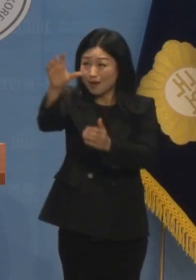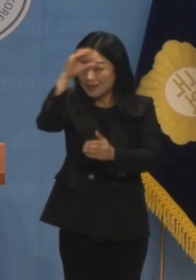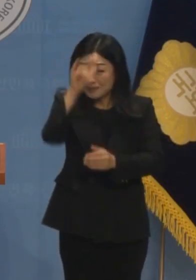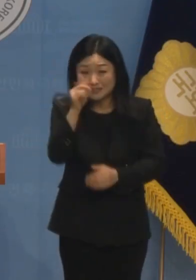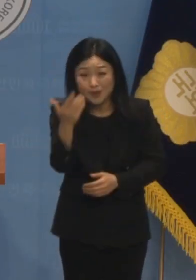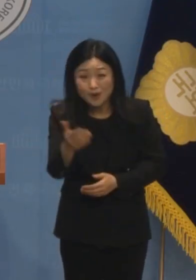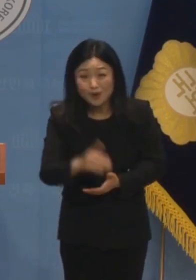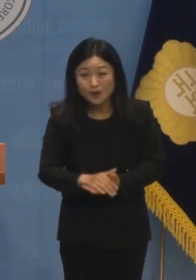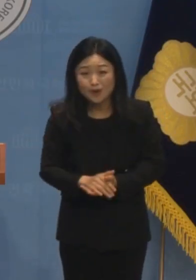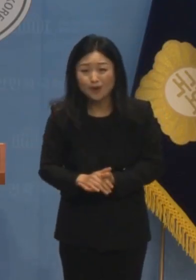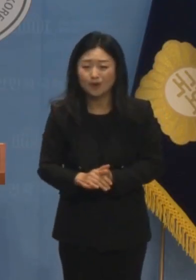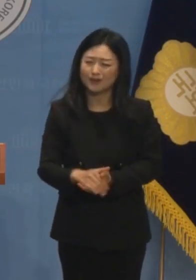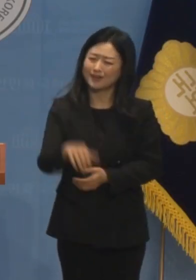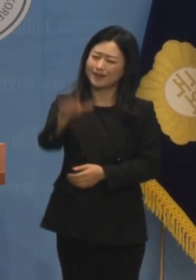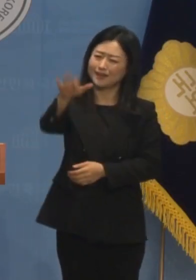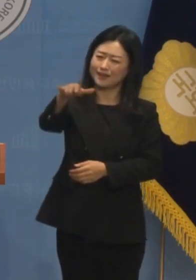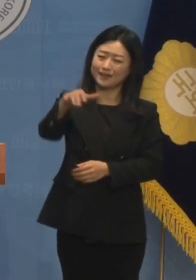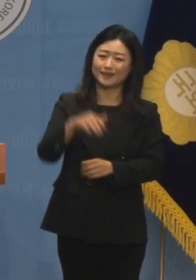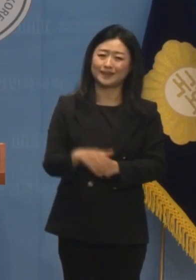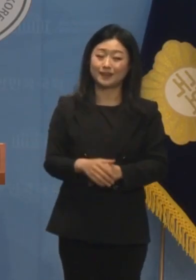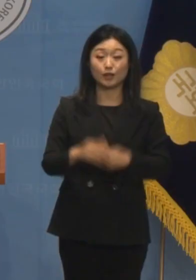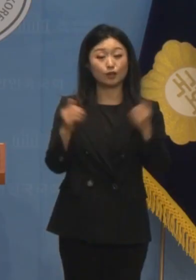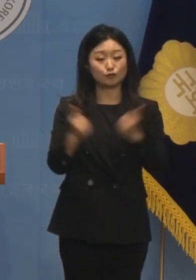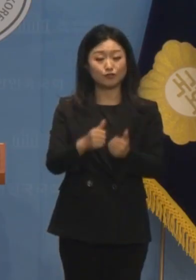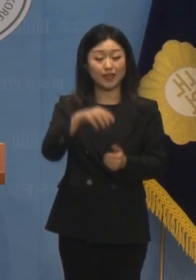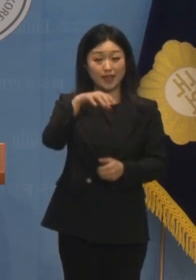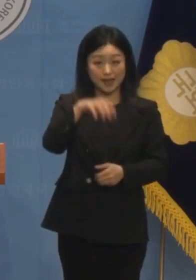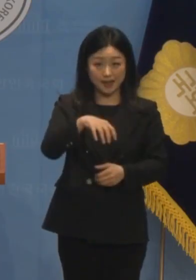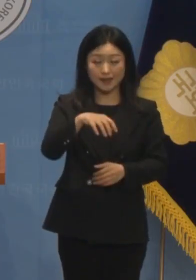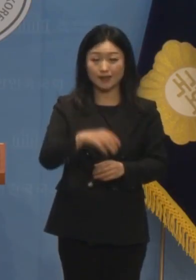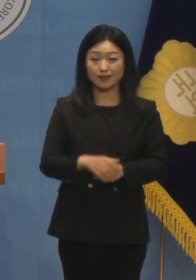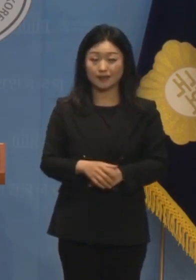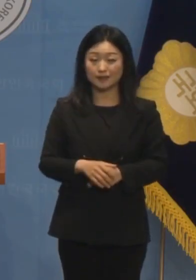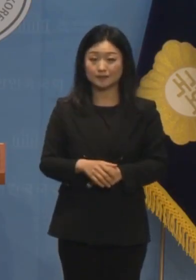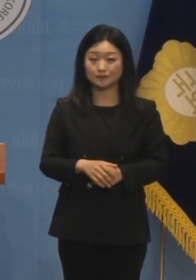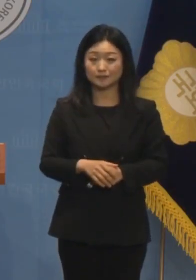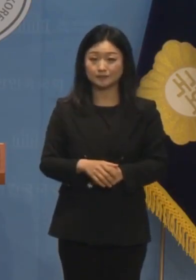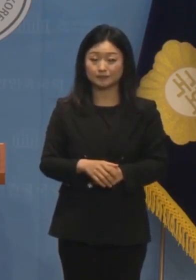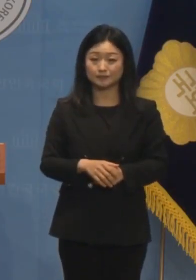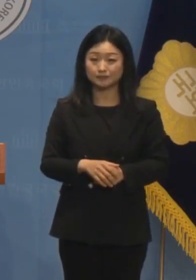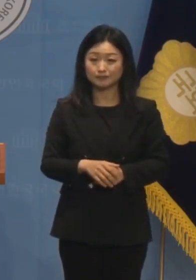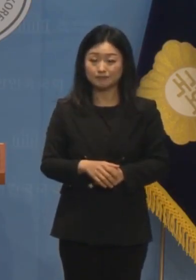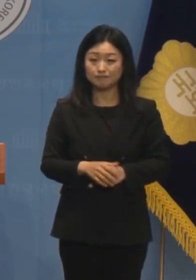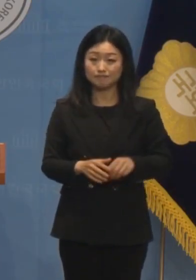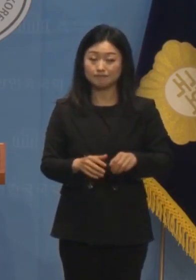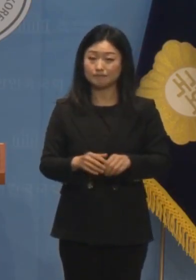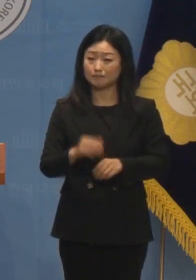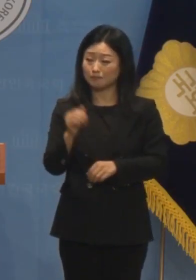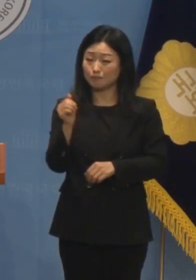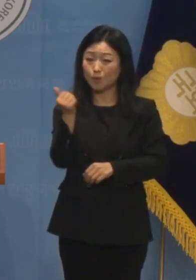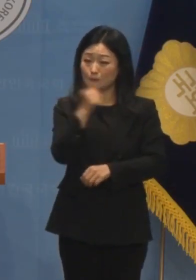박 장관은 국회의 관선 변호인으로 출석했습니까?